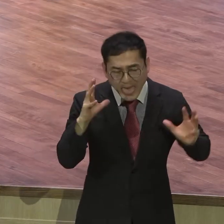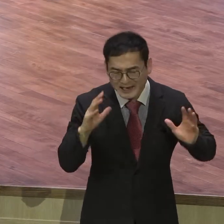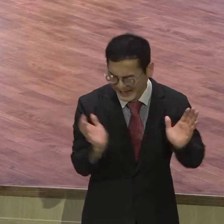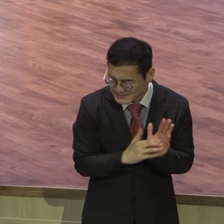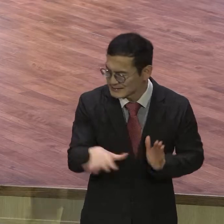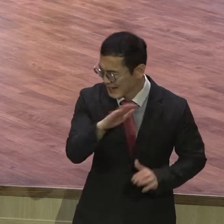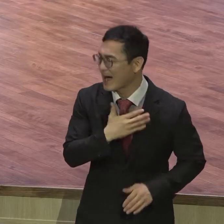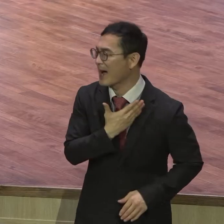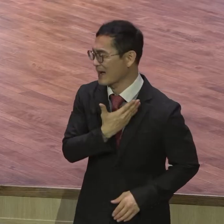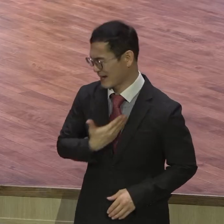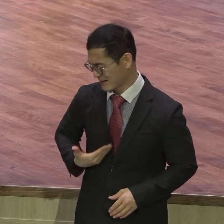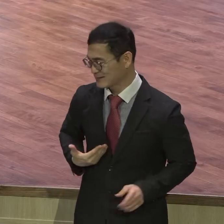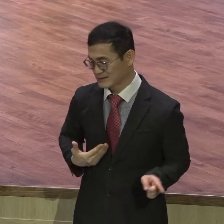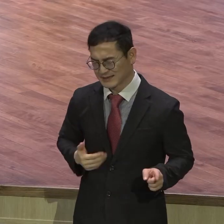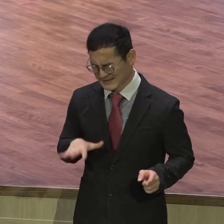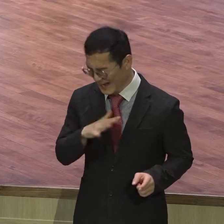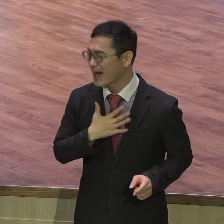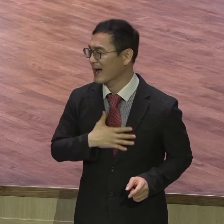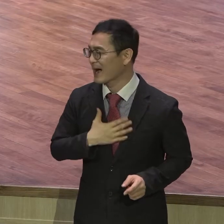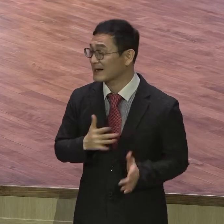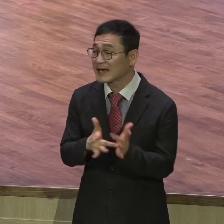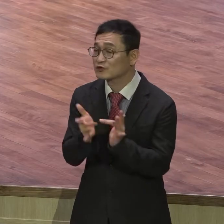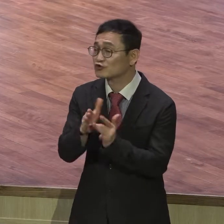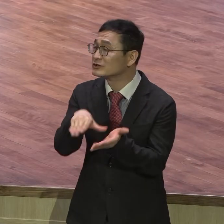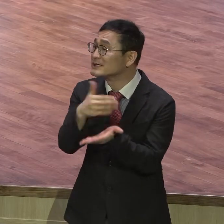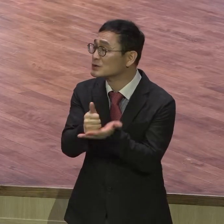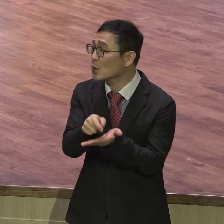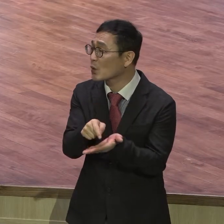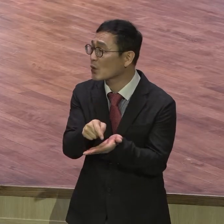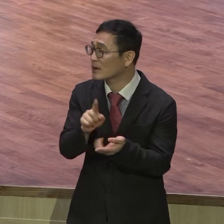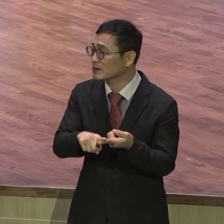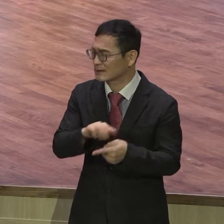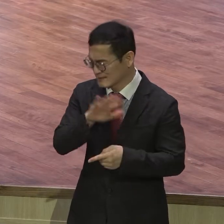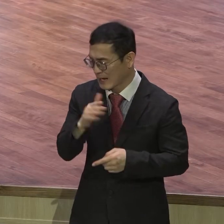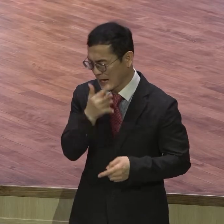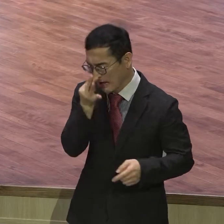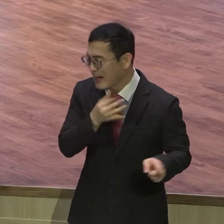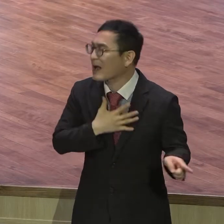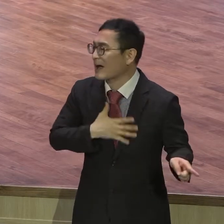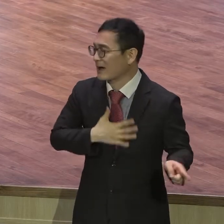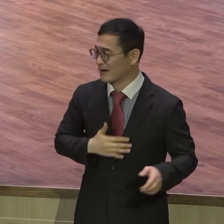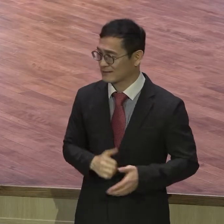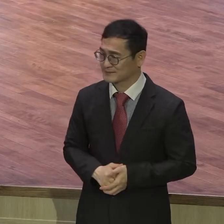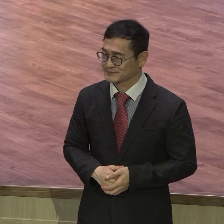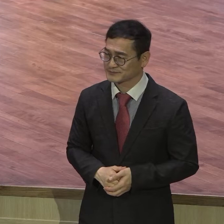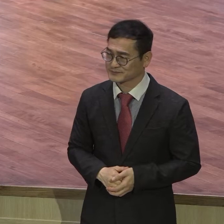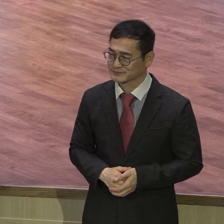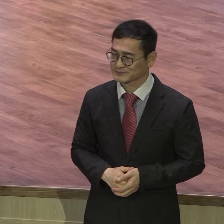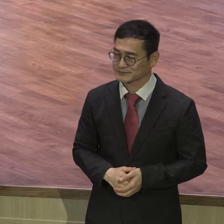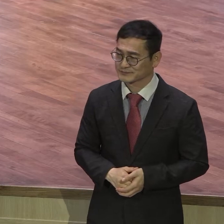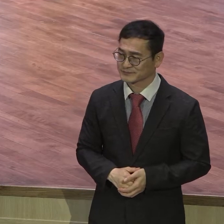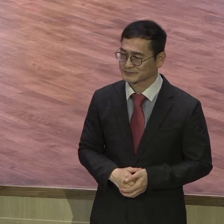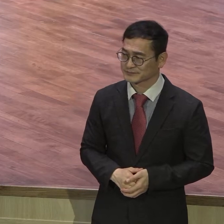설명할 수 있는 정인 메시지가 있는 사람을 제자라 그러고 그냥 혼자 왔다 갔다는 사람을 교인이라고 합니다